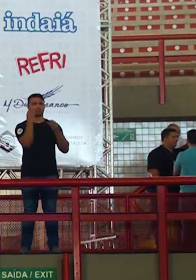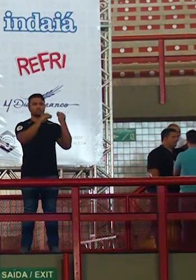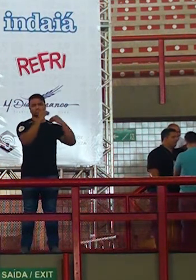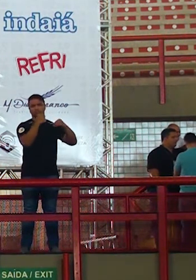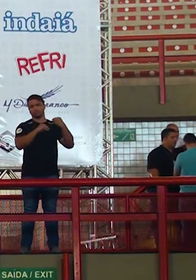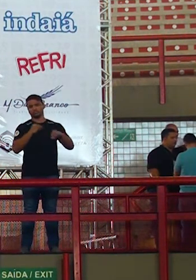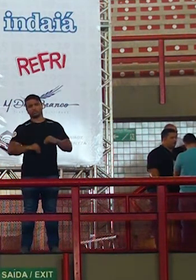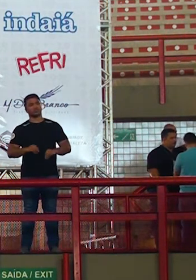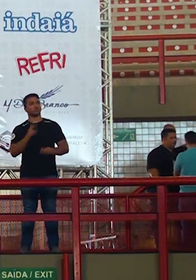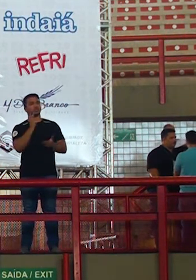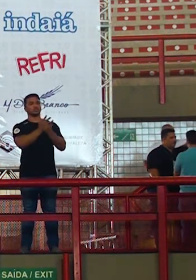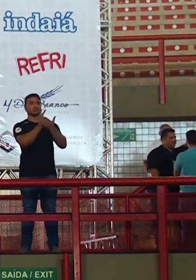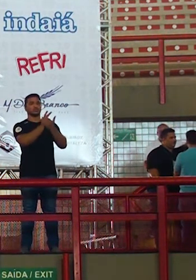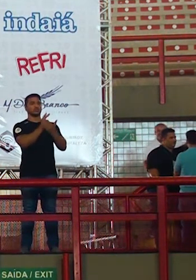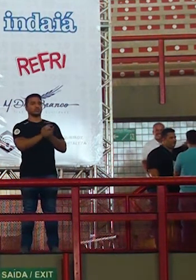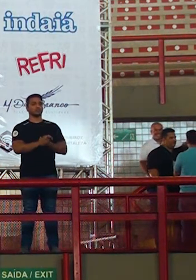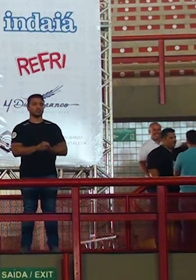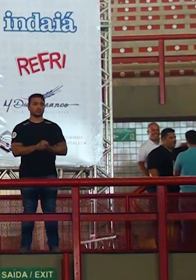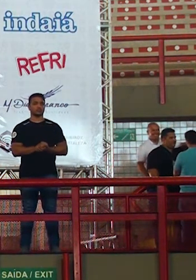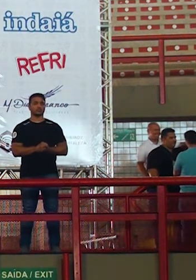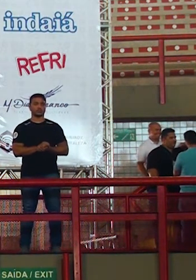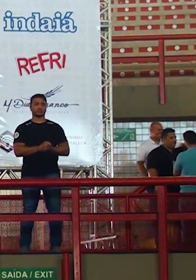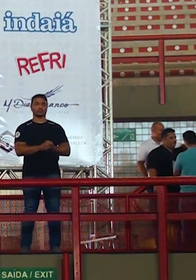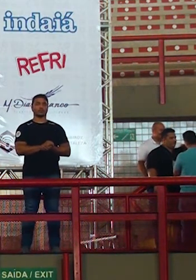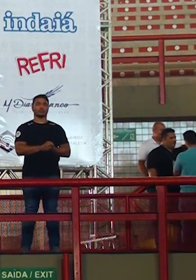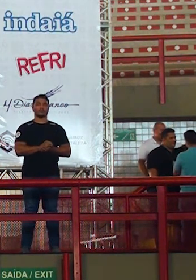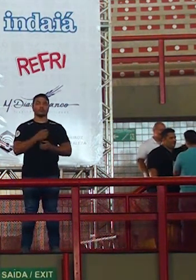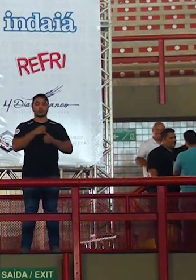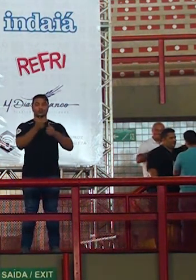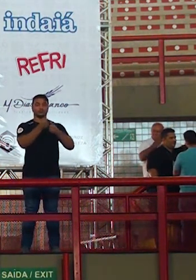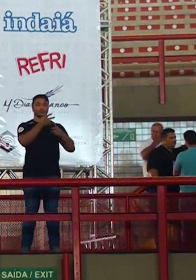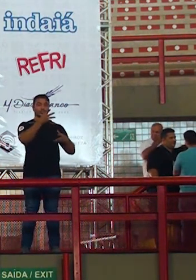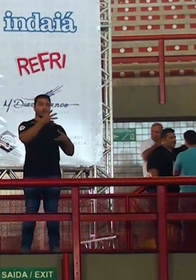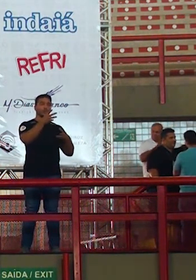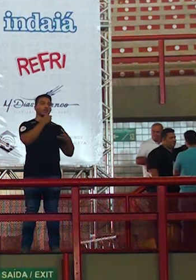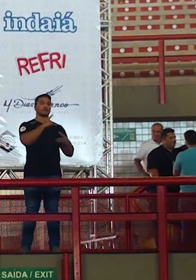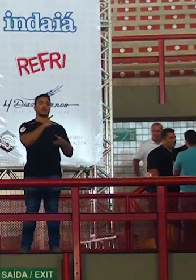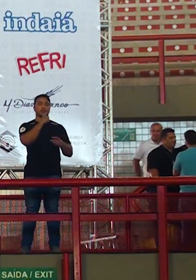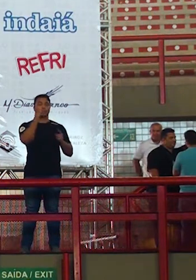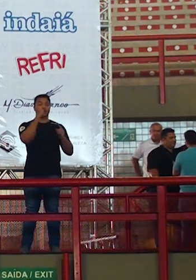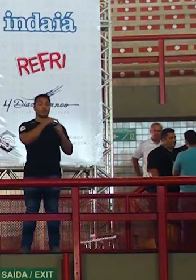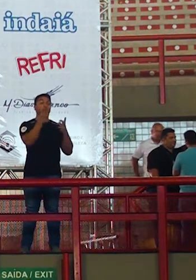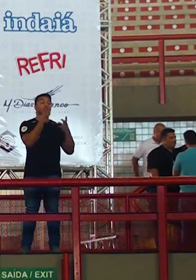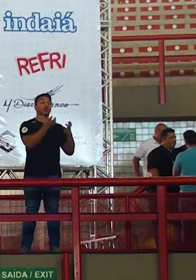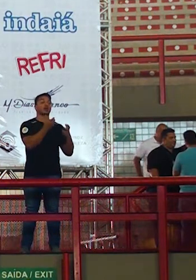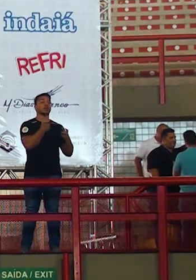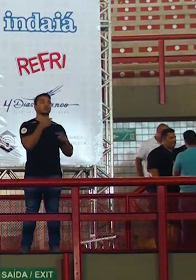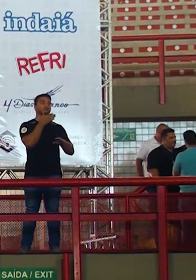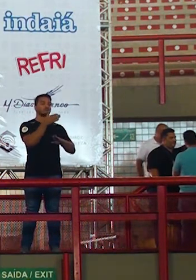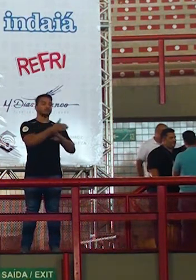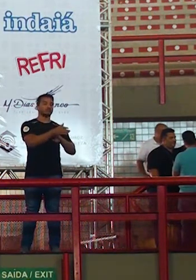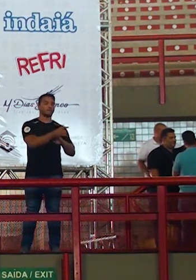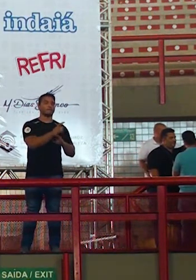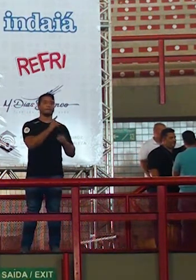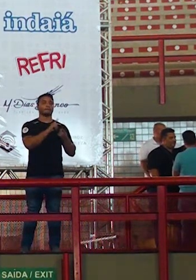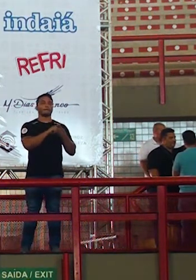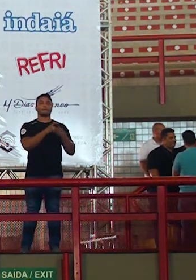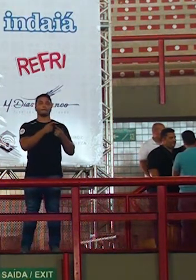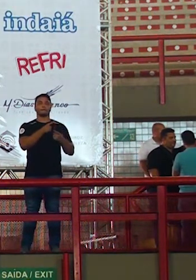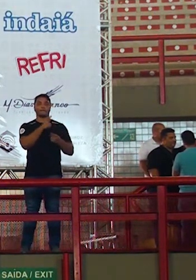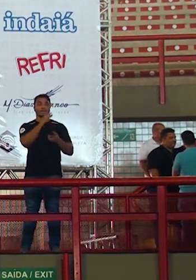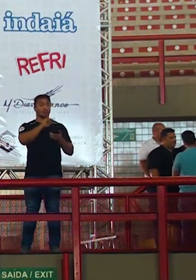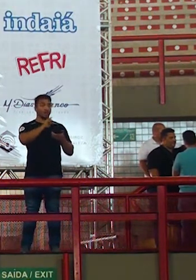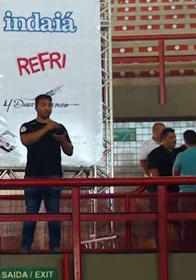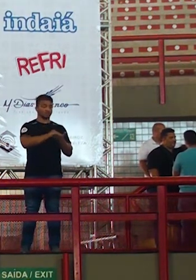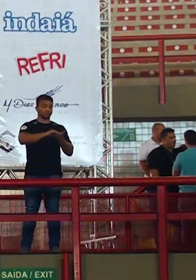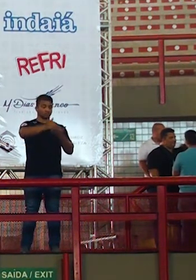novidades durante o ano a inscrição apontaram que gostariam de participar dessa iniciativa vão receber um laptop